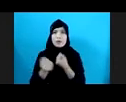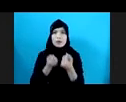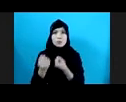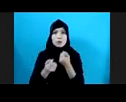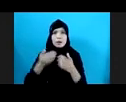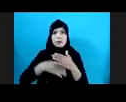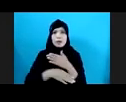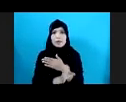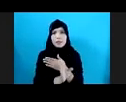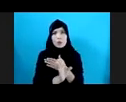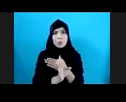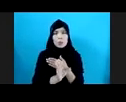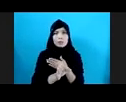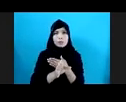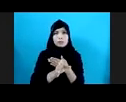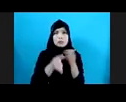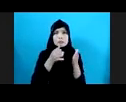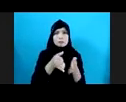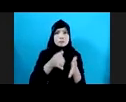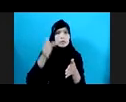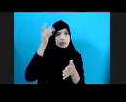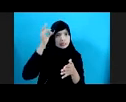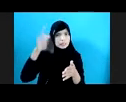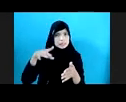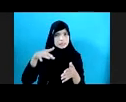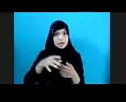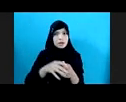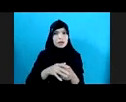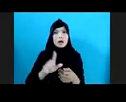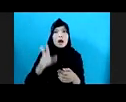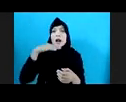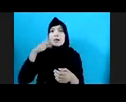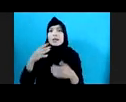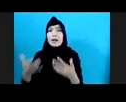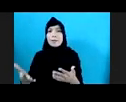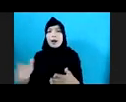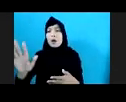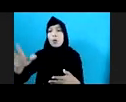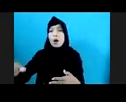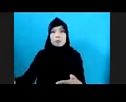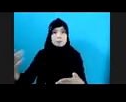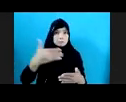Unsur Unsur Di Alasan Bahwa mereka Akan Bekerja Ada Peningkatan